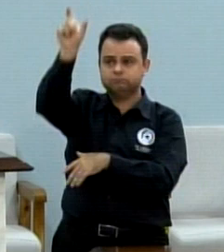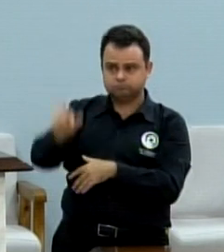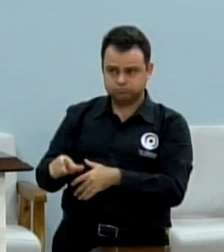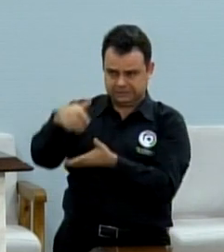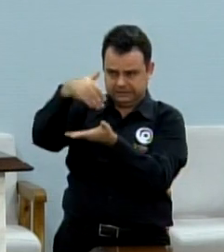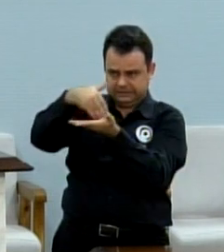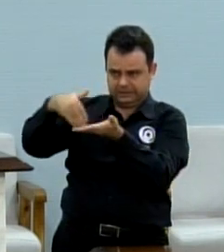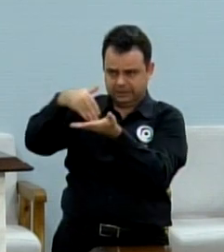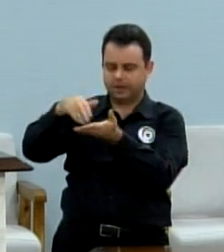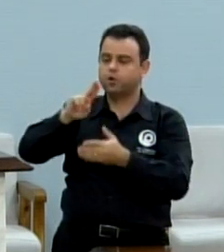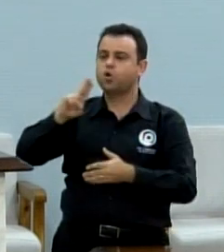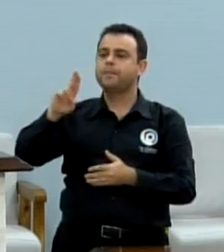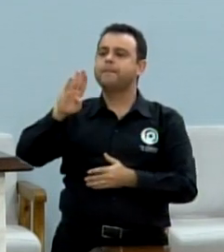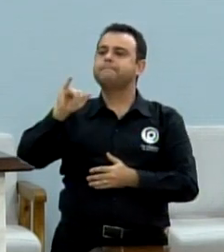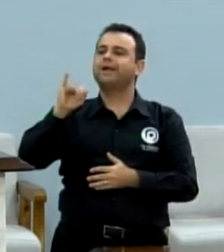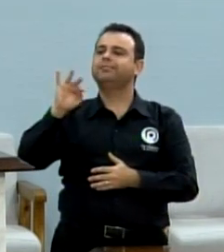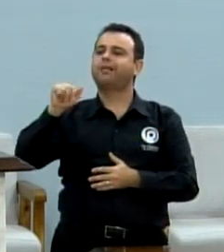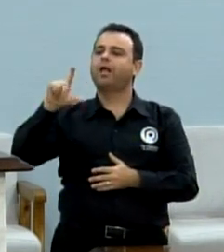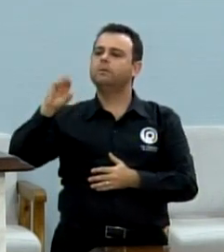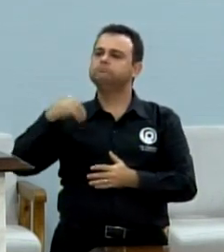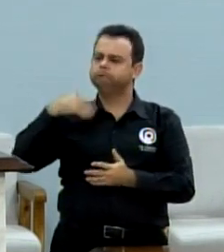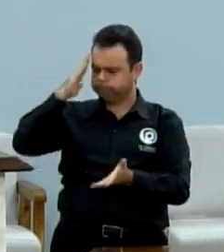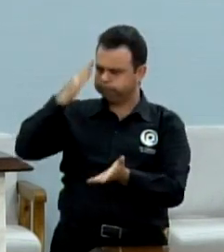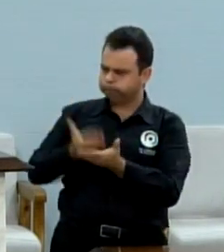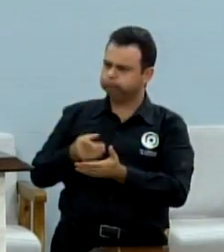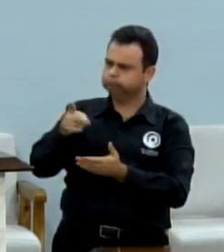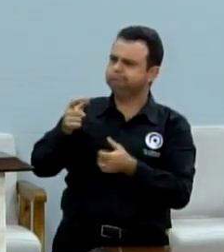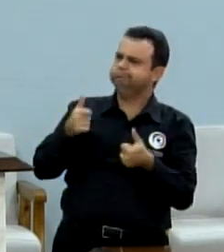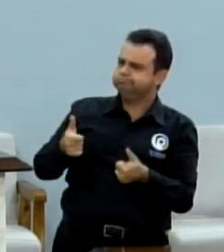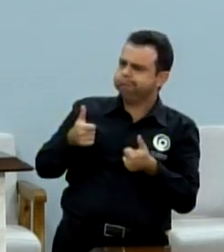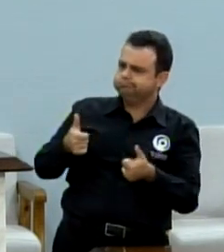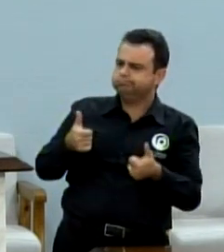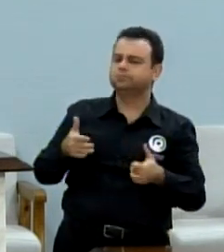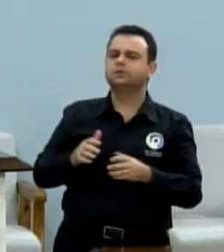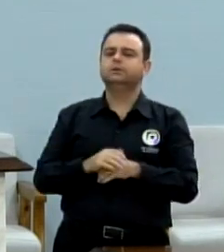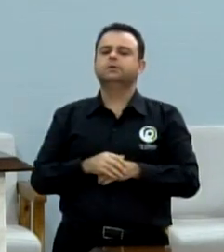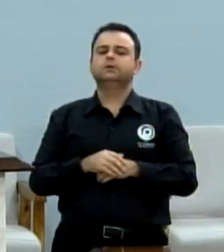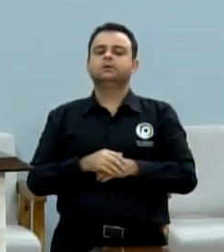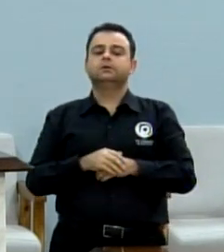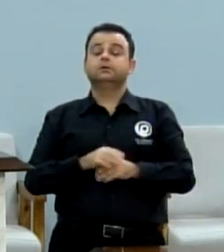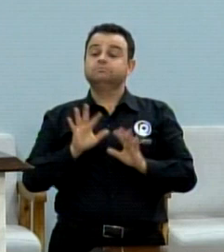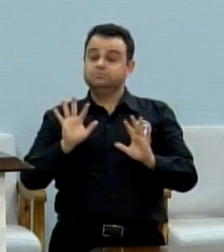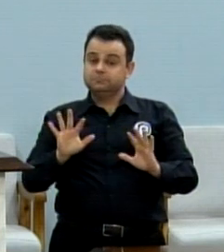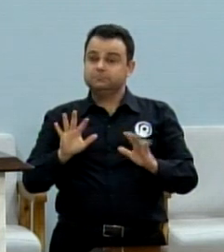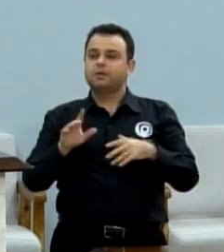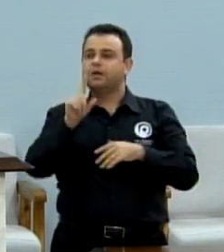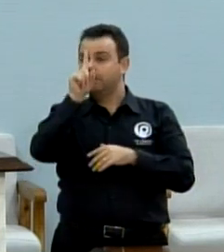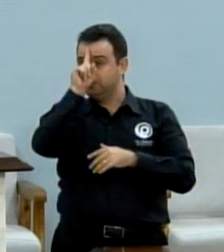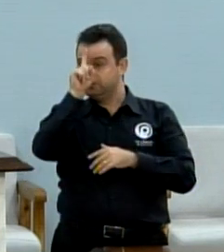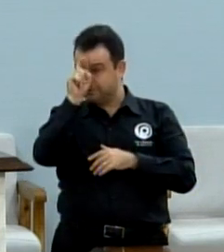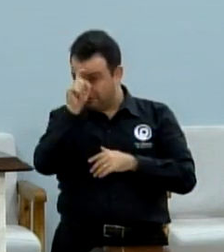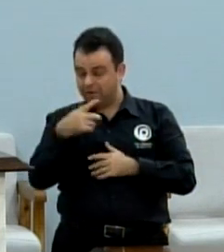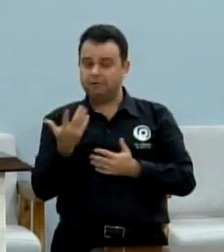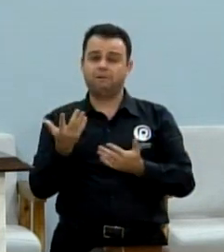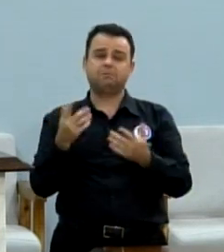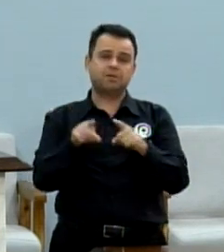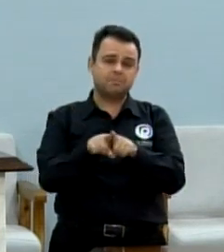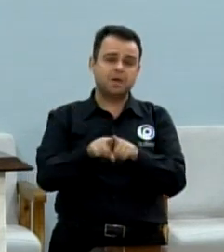Baitelo. E a gente sabe que alguns gestores de estabelecimentos de saúde estão receosos,